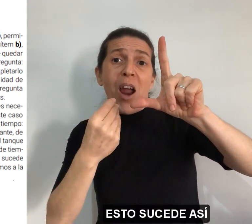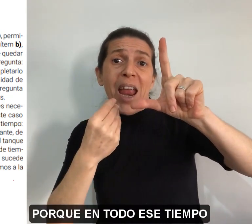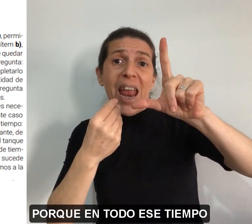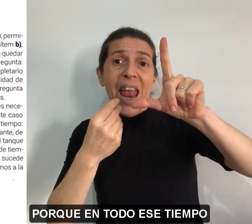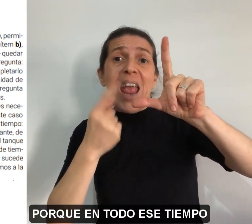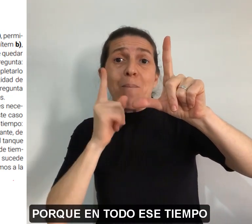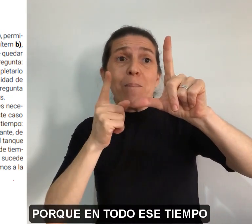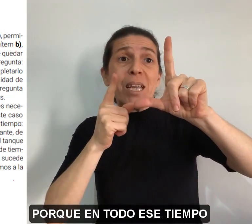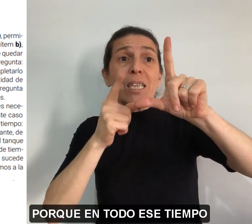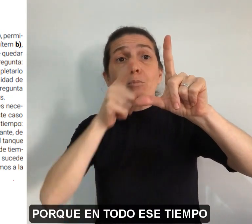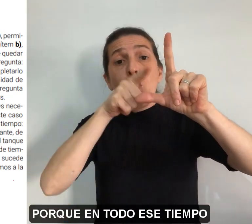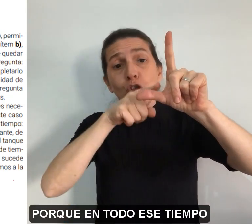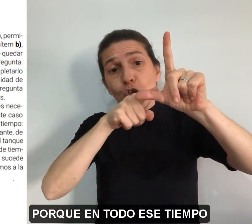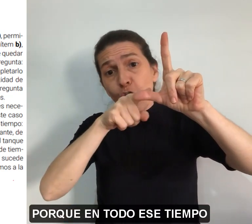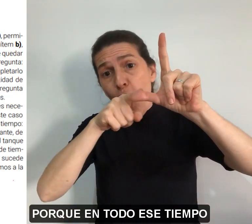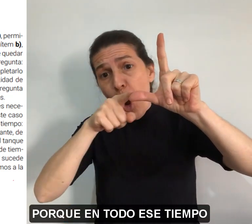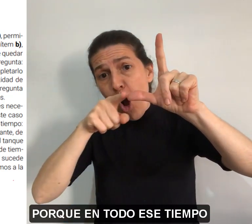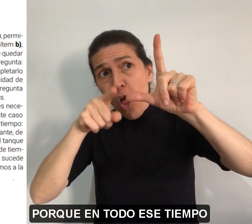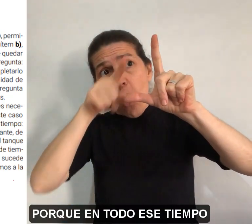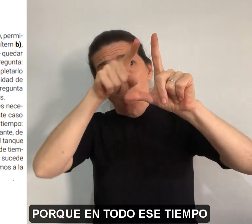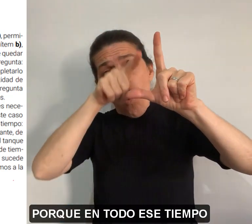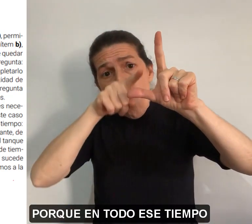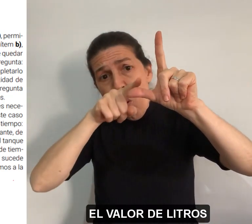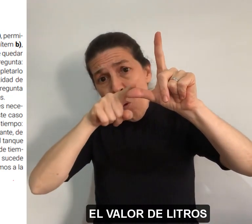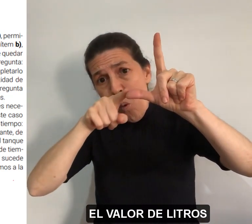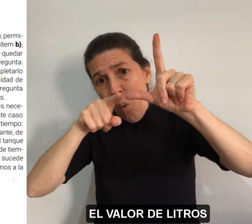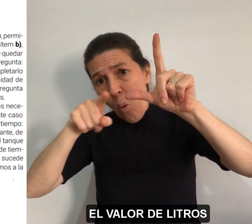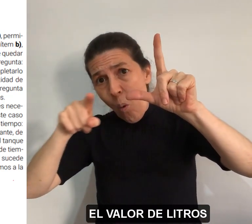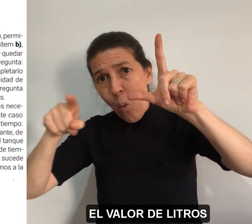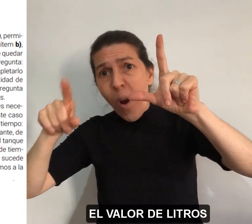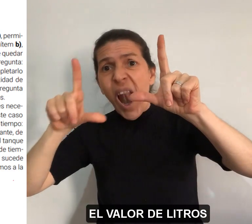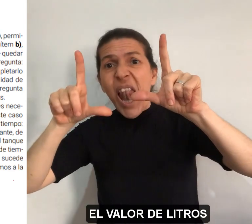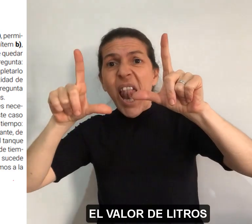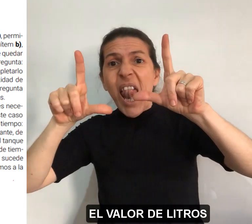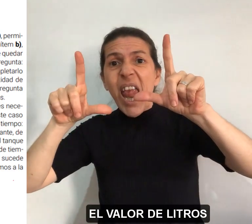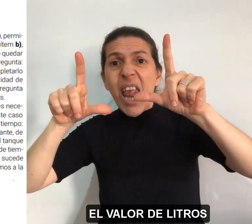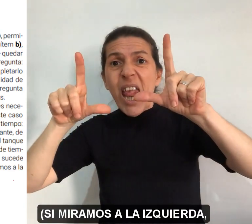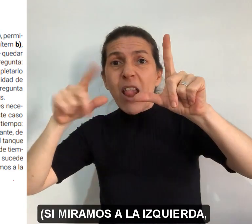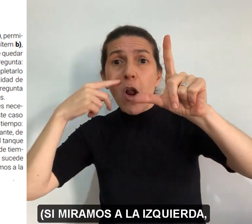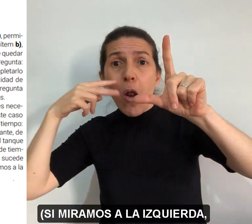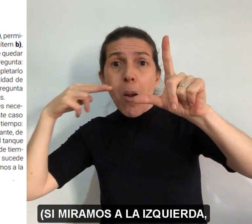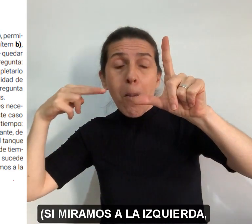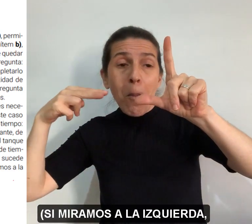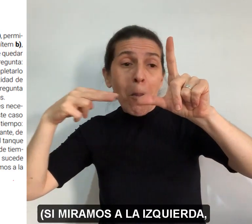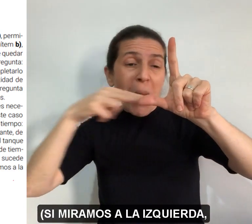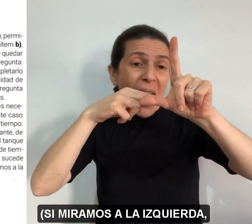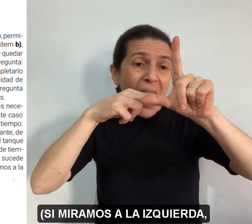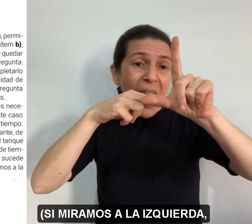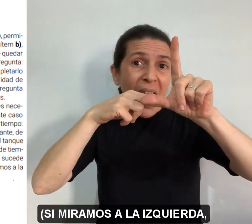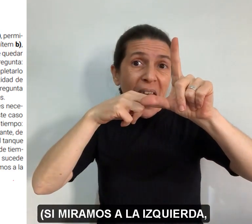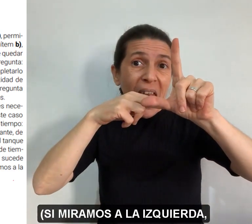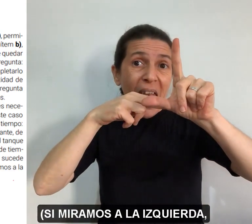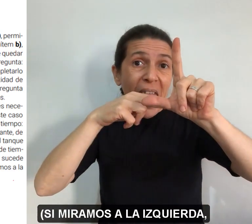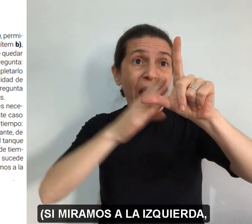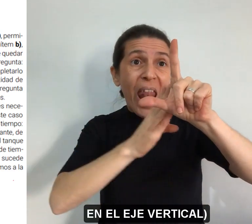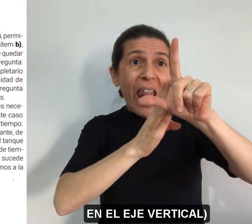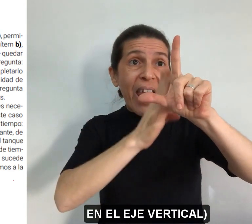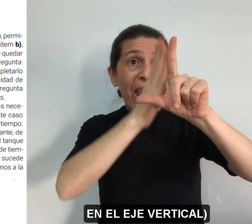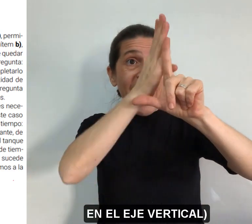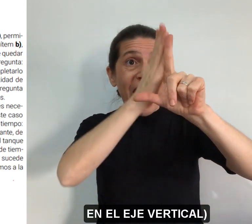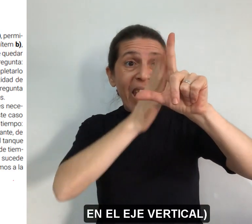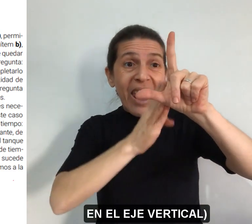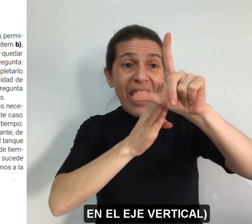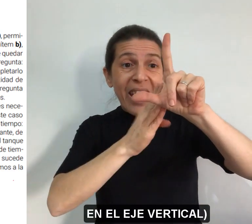así porque en todo ese tiempo el valor de litros si miramos a la izquierda